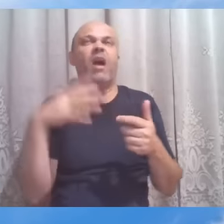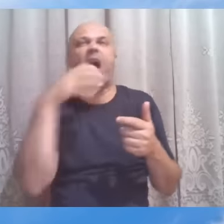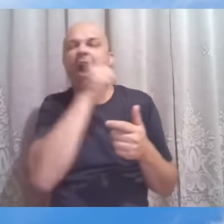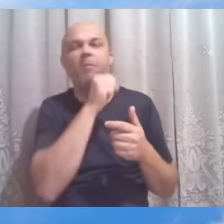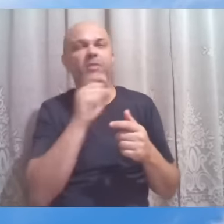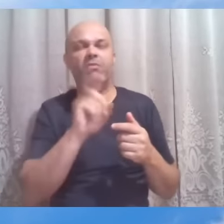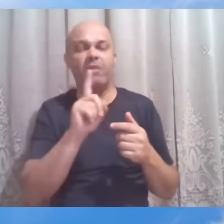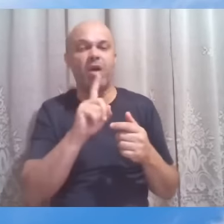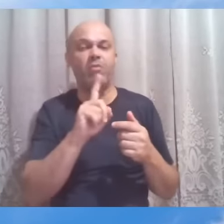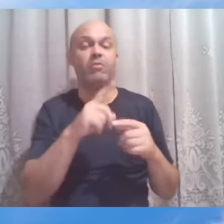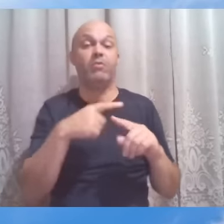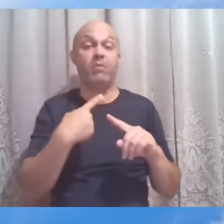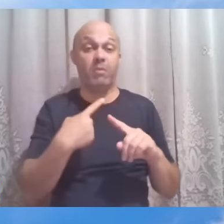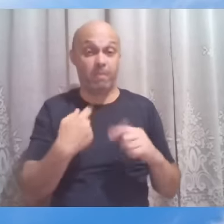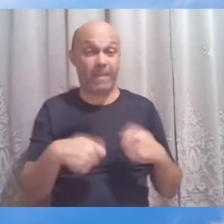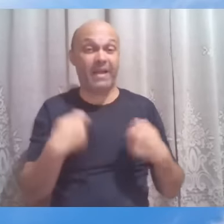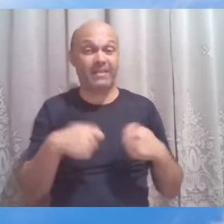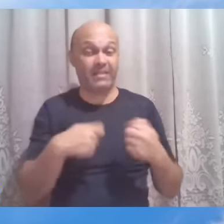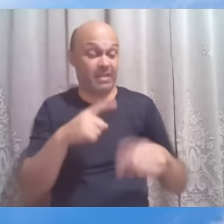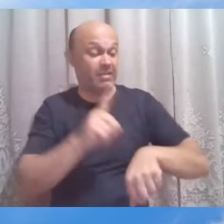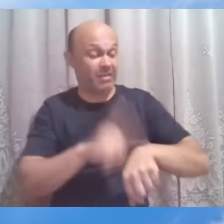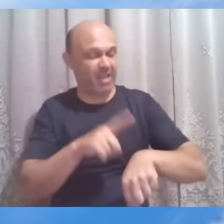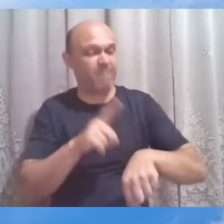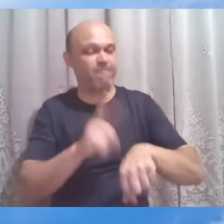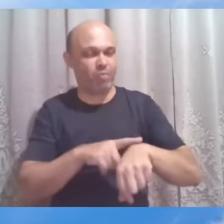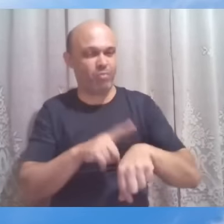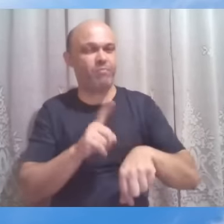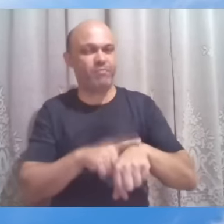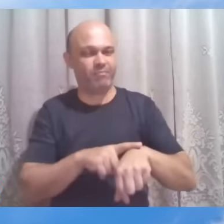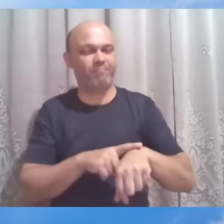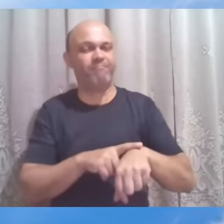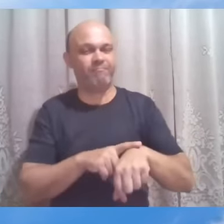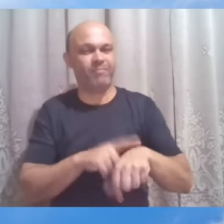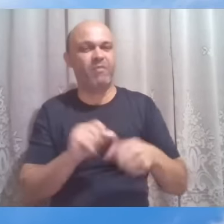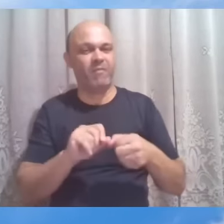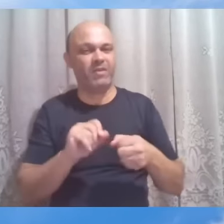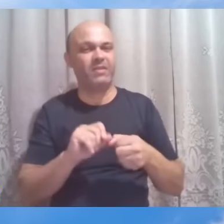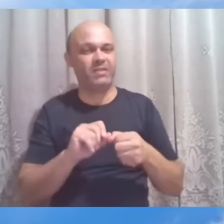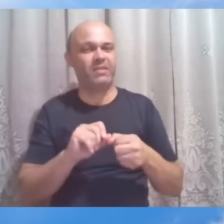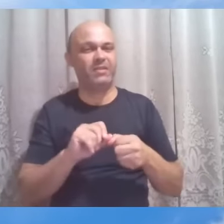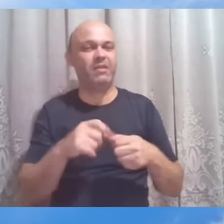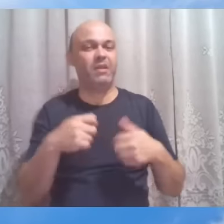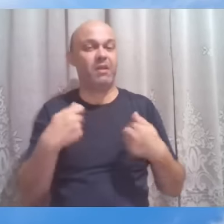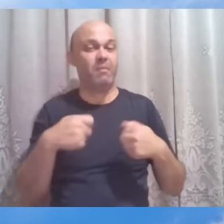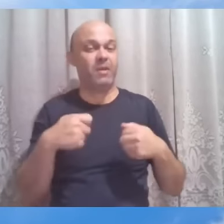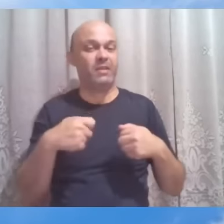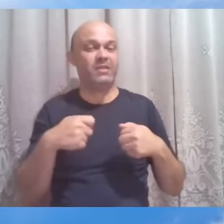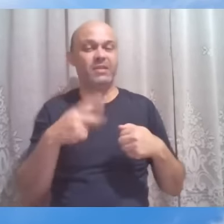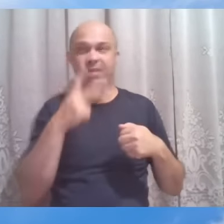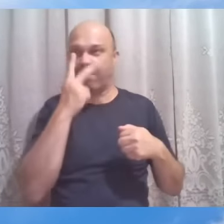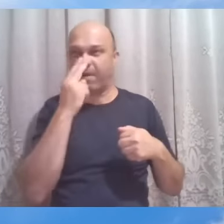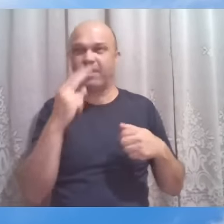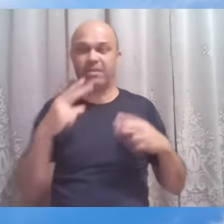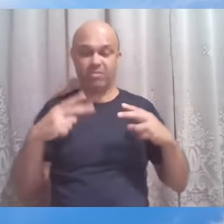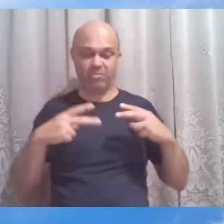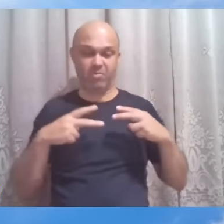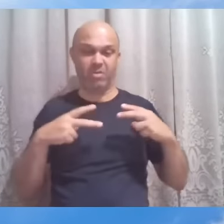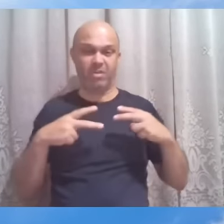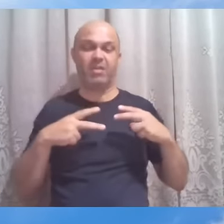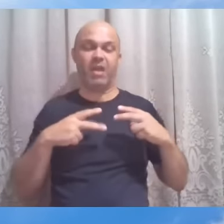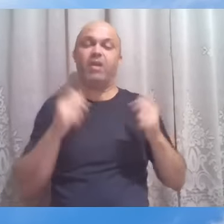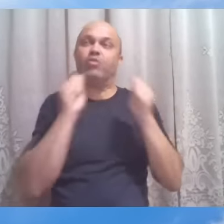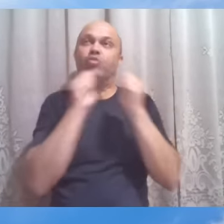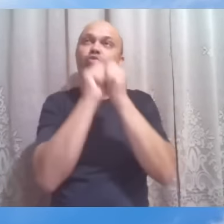é algo que pede tempo de nós. É algo que pede intimidade com o Mestre, porque, em verdade,